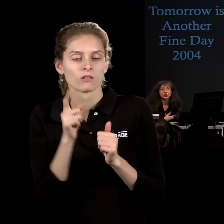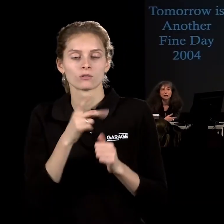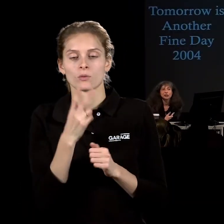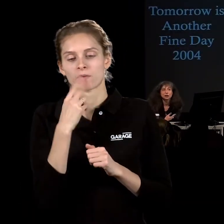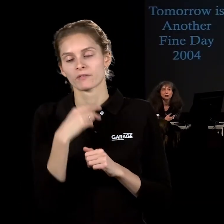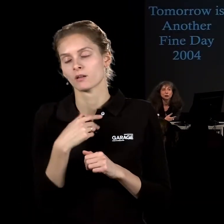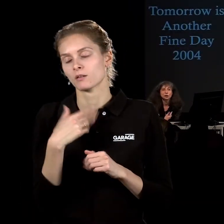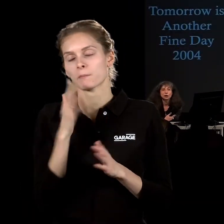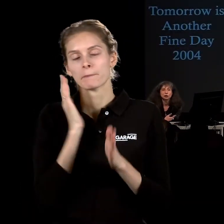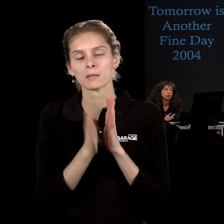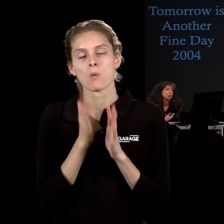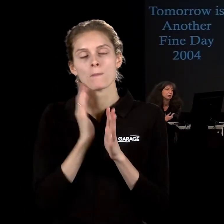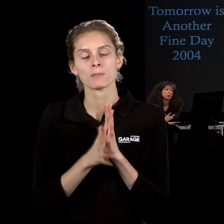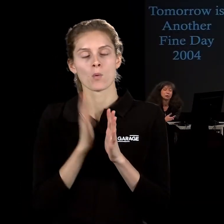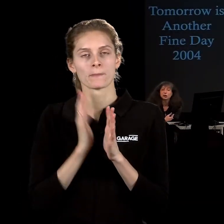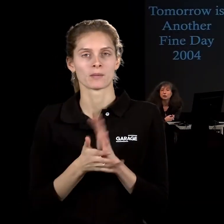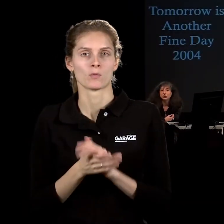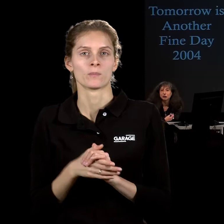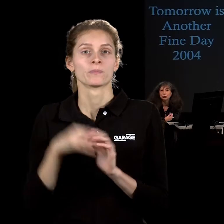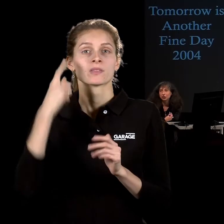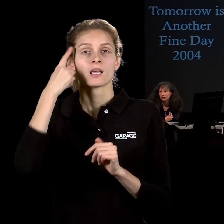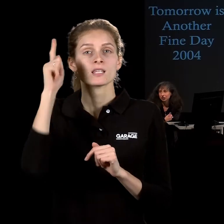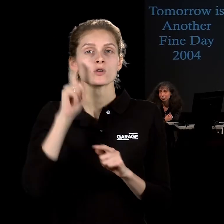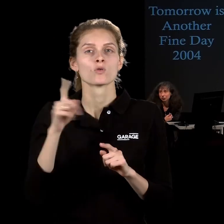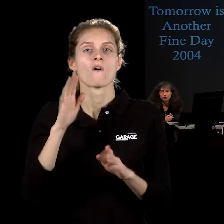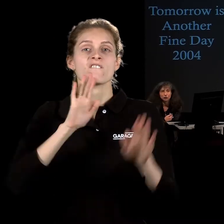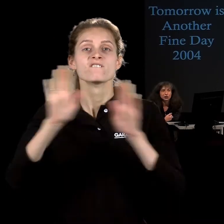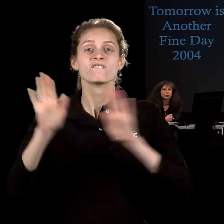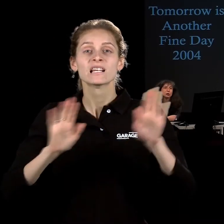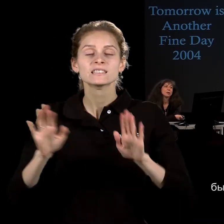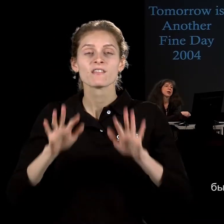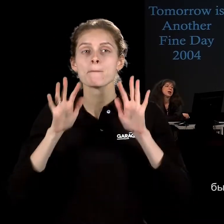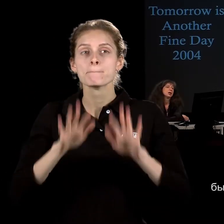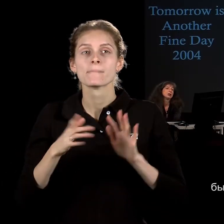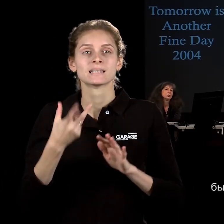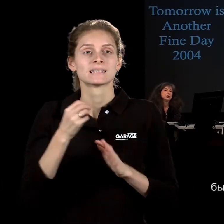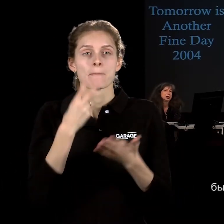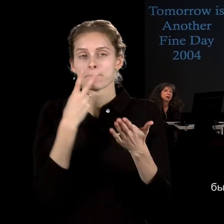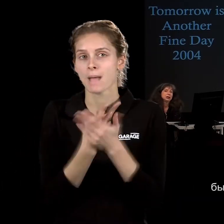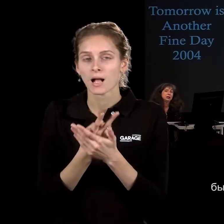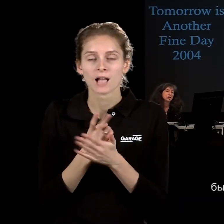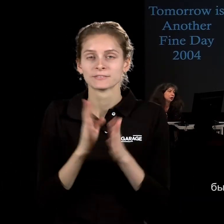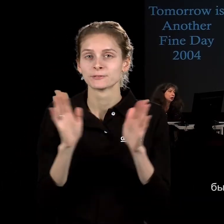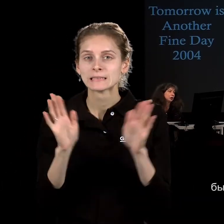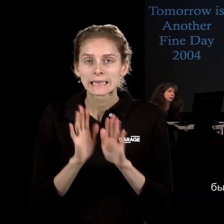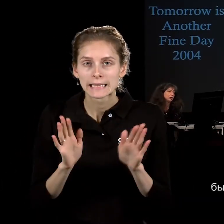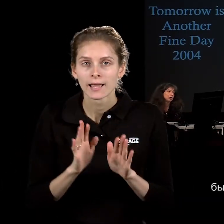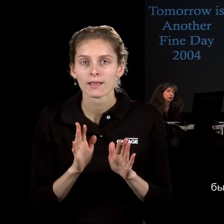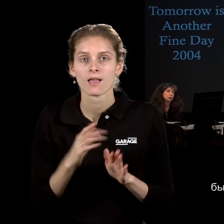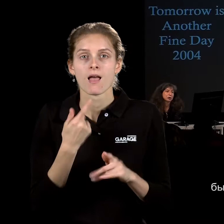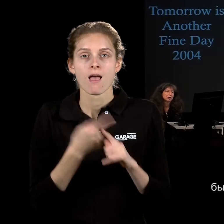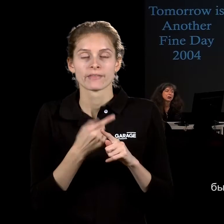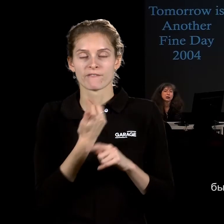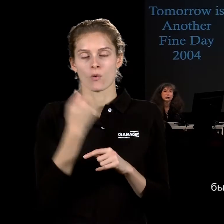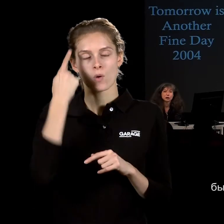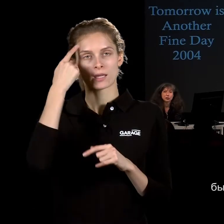И, собственно, идея не искусства, идея, что выставка – это не то место, где тебе что-то показывают, была и частью одного из таких